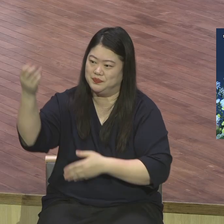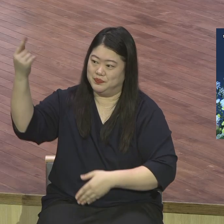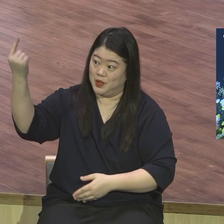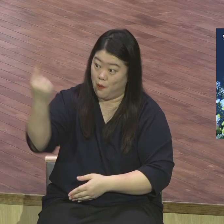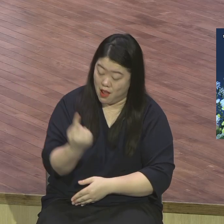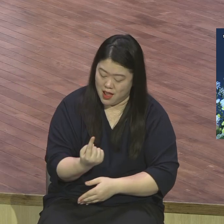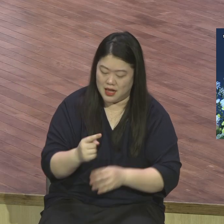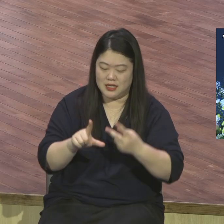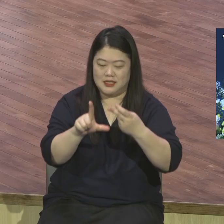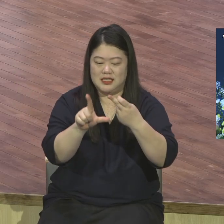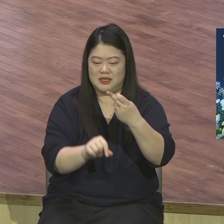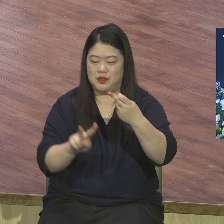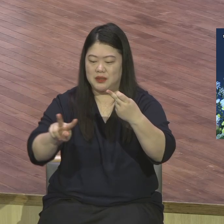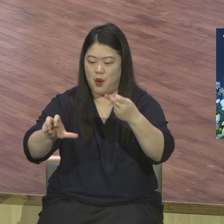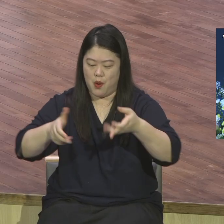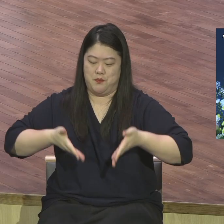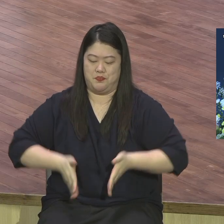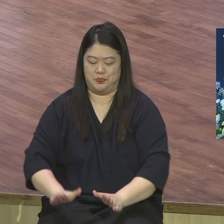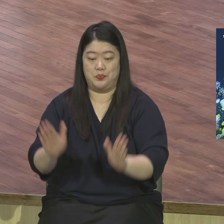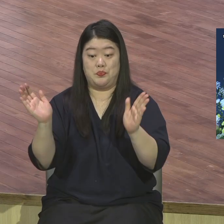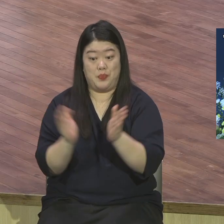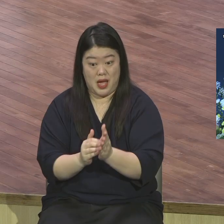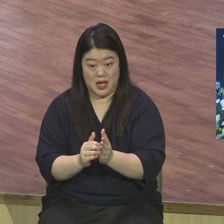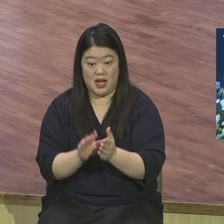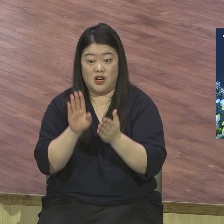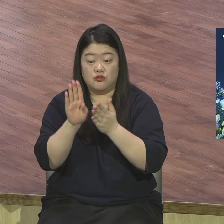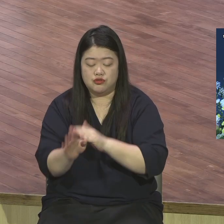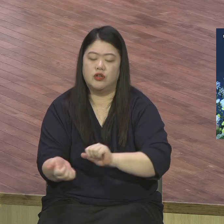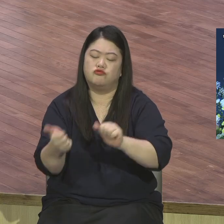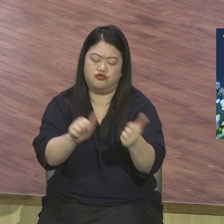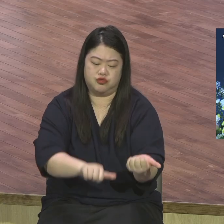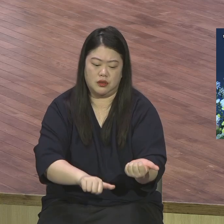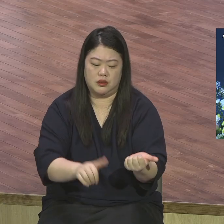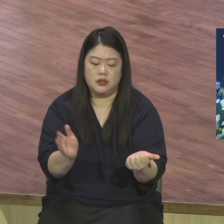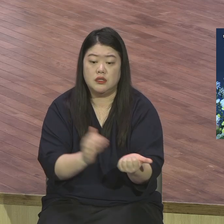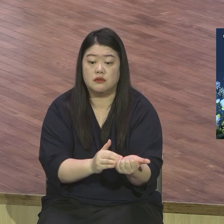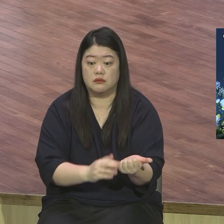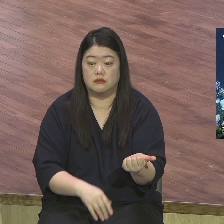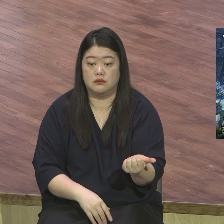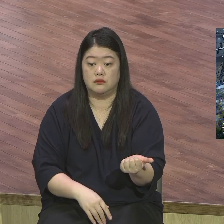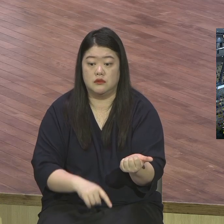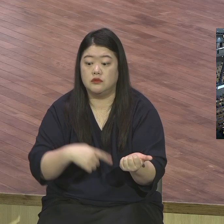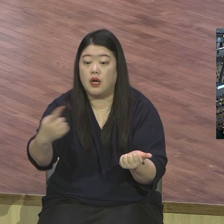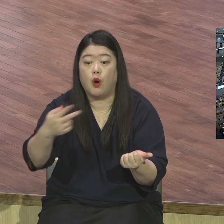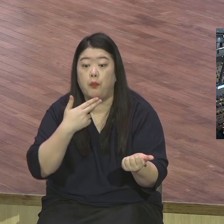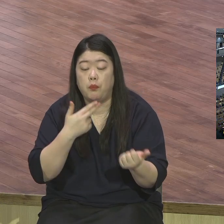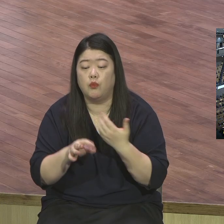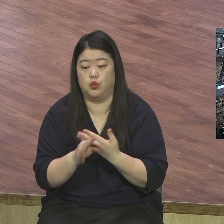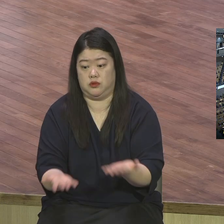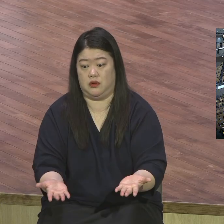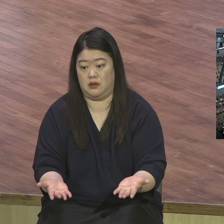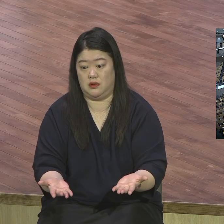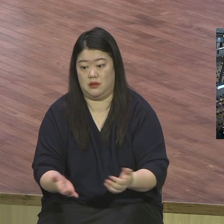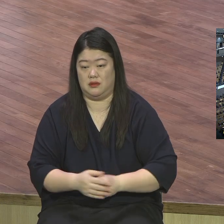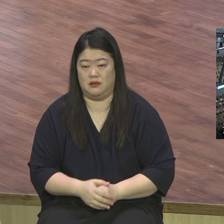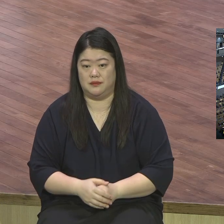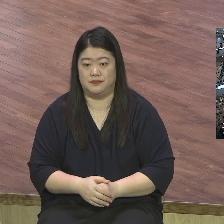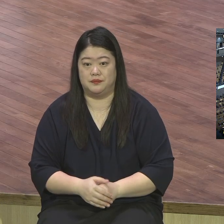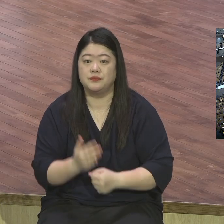부활이 있었기 때문에 바로 바울은 고네전서 15장 17절에 이렇게 말합니다 그 속에서 다시 사신 일이 없었으면